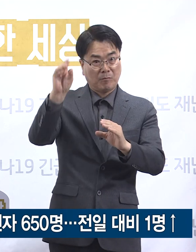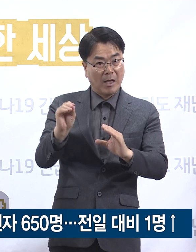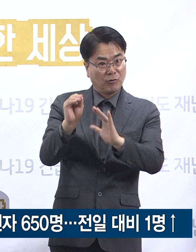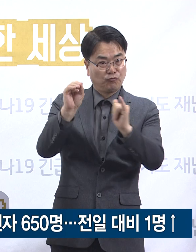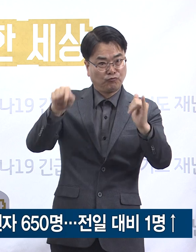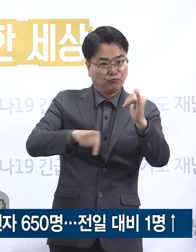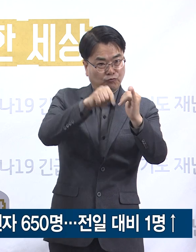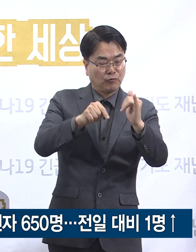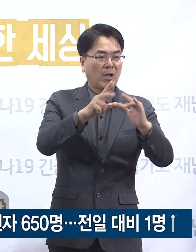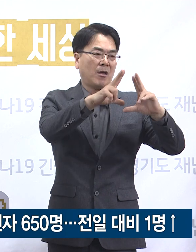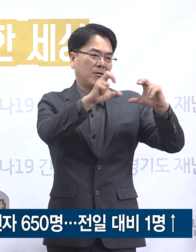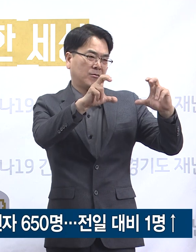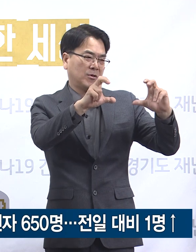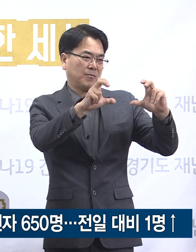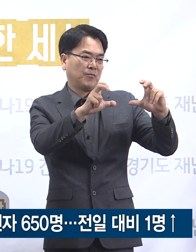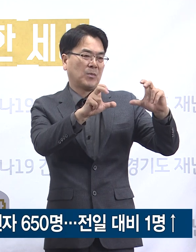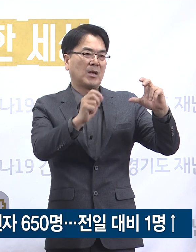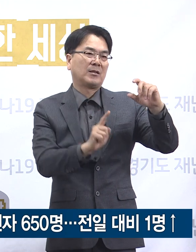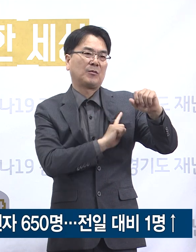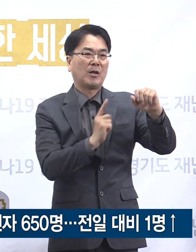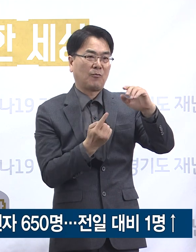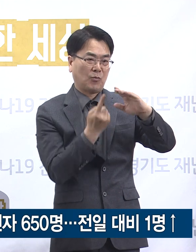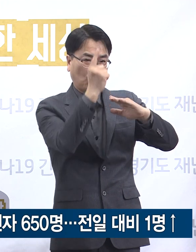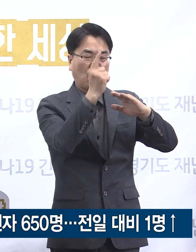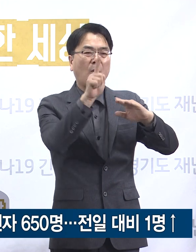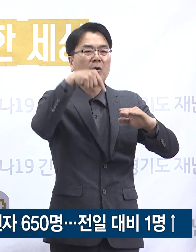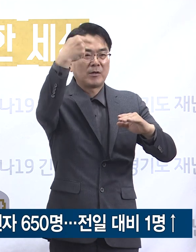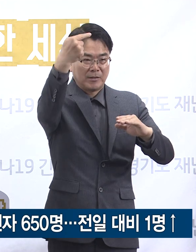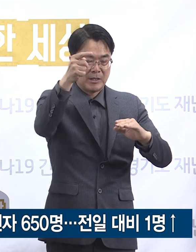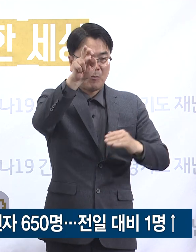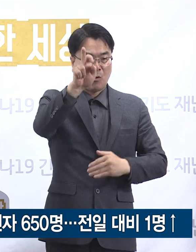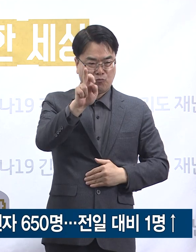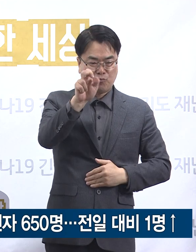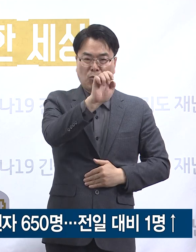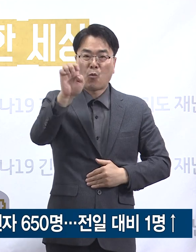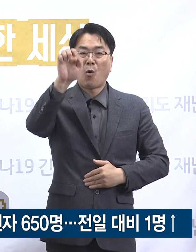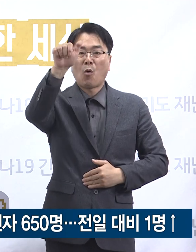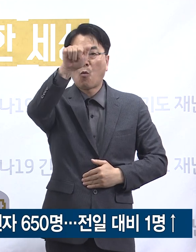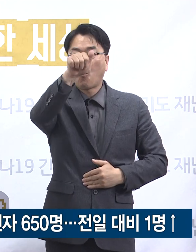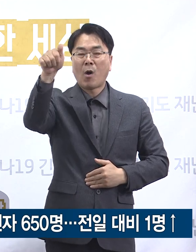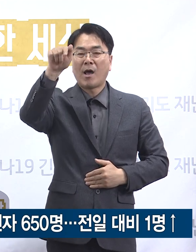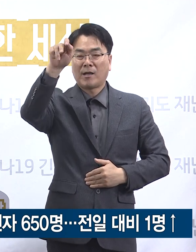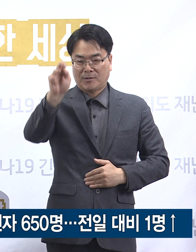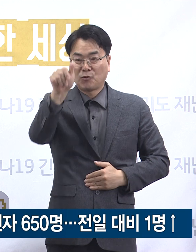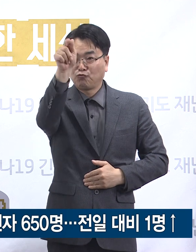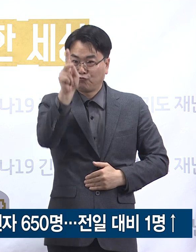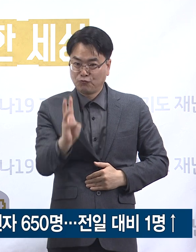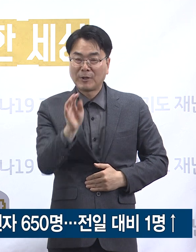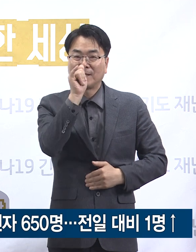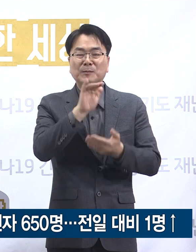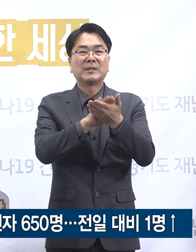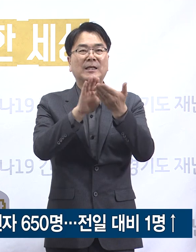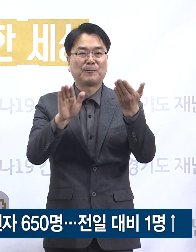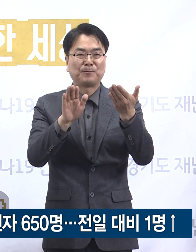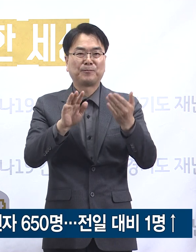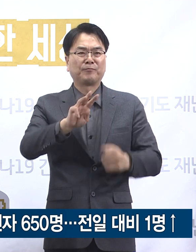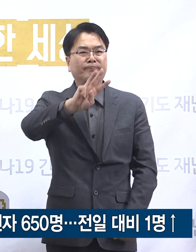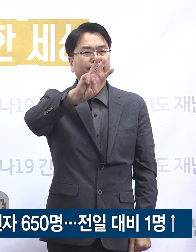발생 수는 성남시가 가장 높고 다음 군포시 과천시 순입니다. 경기도 확진자 중